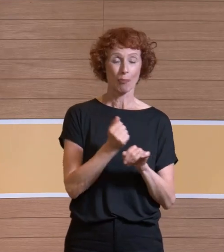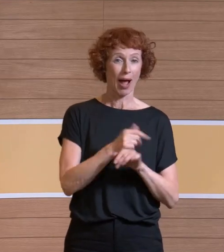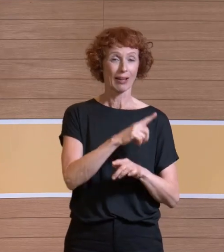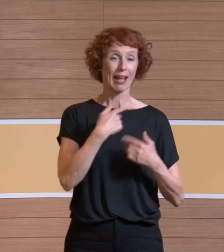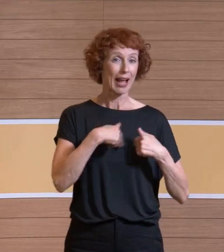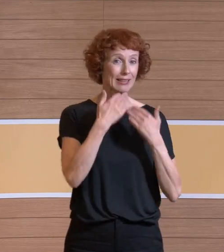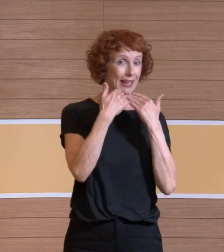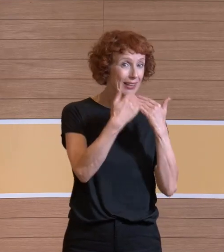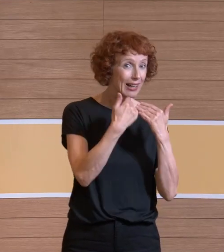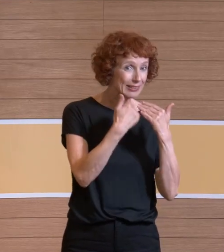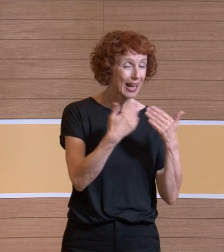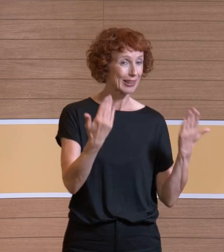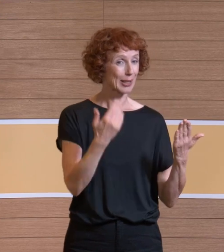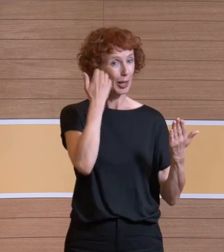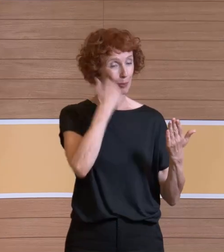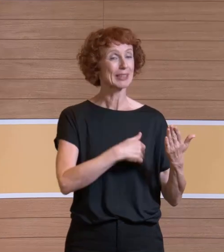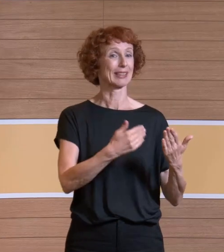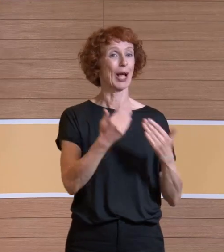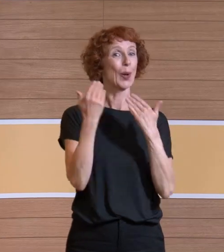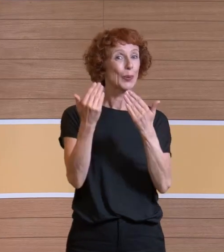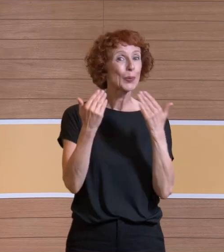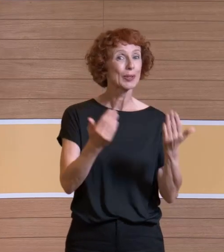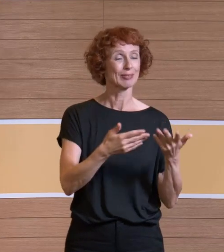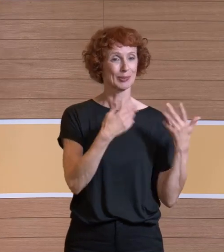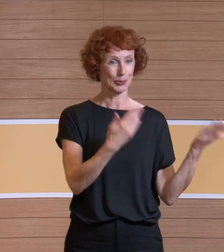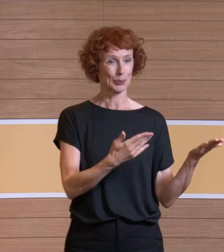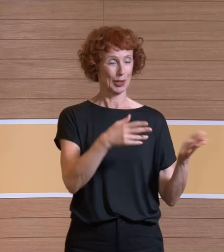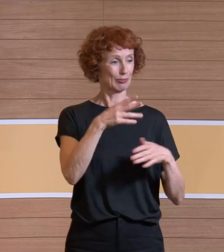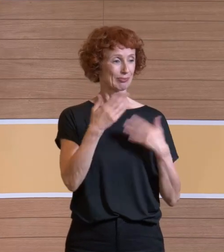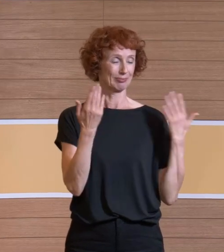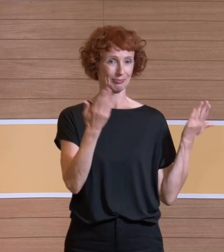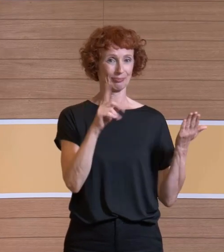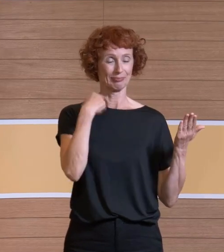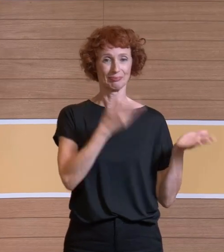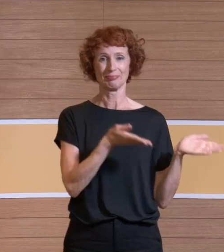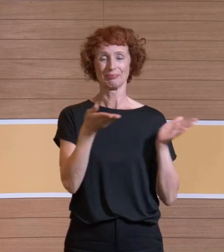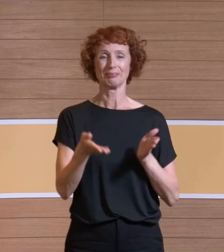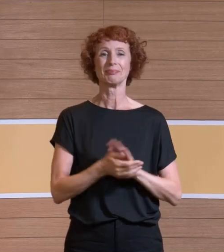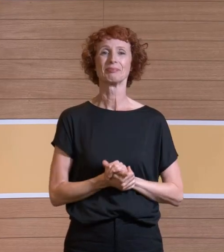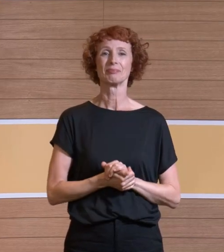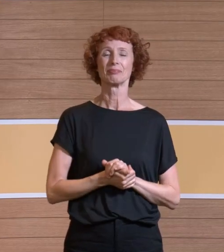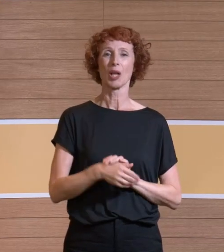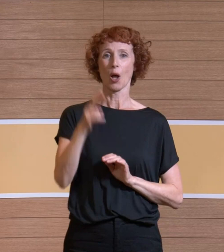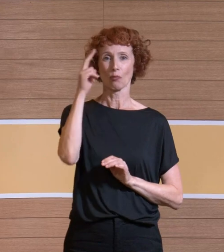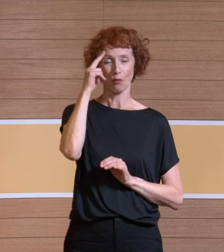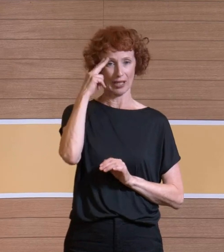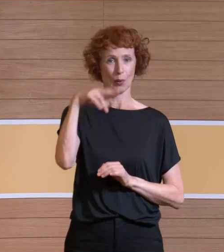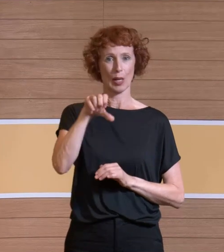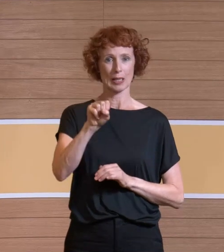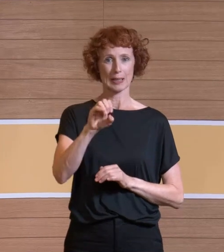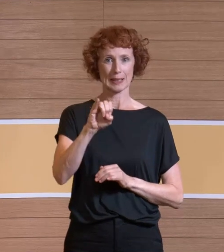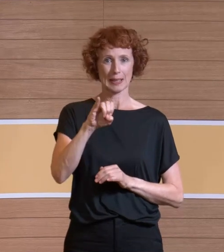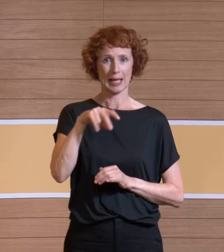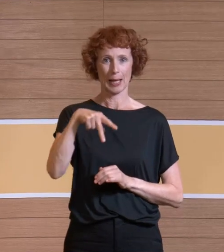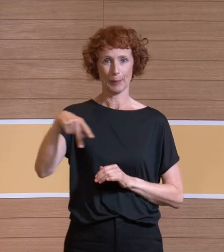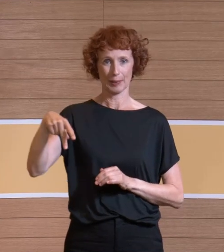-Nisserie. Und ich begrüße ganz herzlich an Professor Seib mit dem nächsten Vortrag. Bitte. Ja, vielen Dank. Mein Name ist Martin